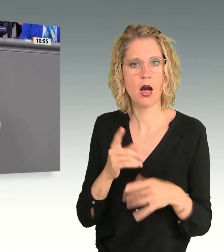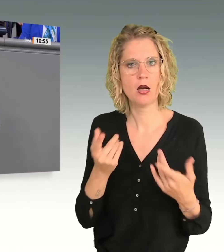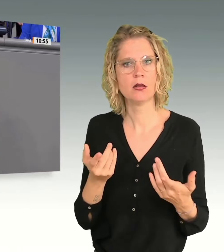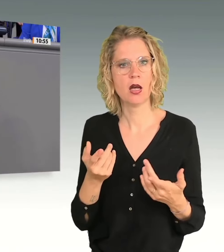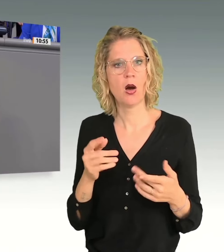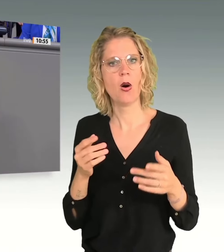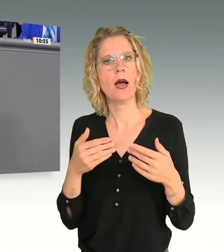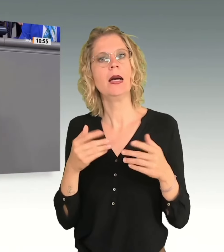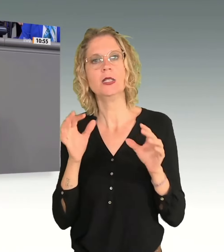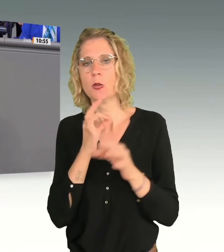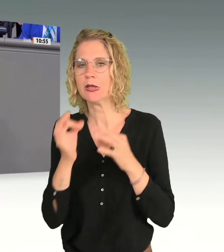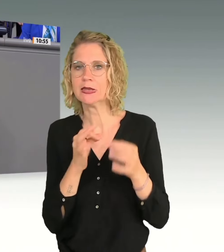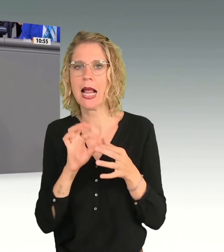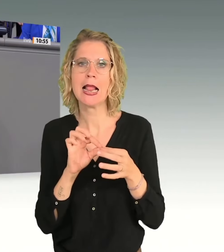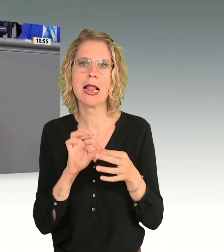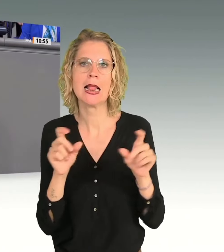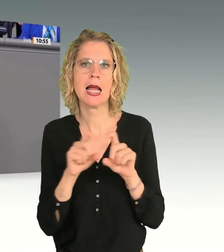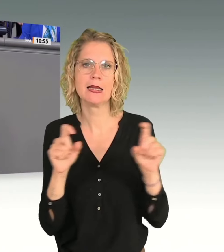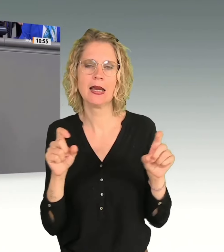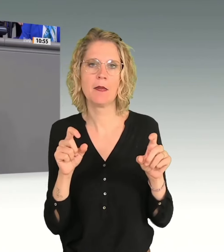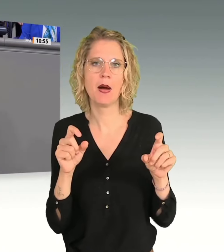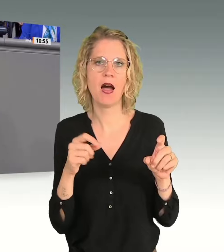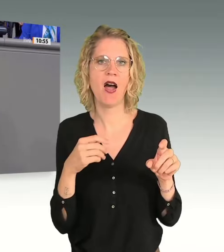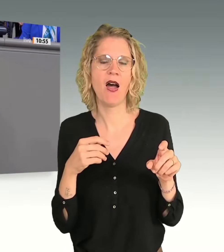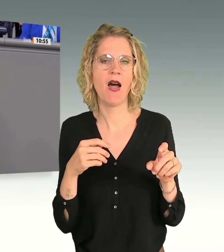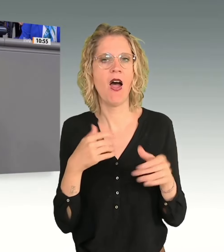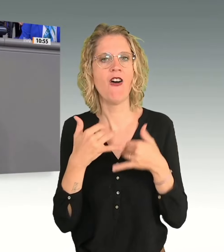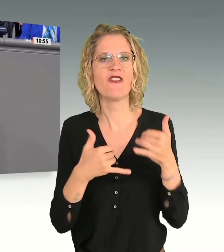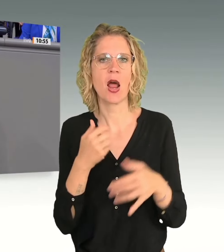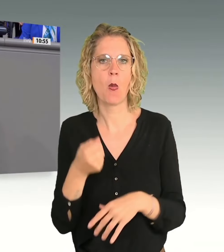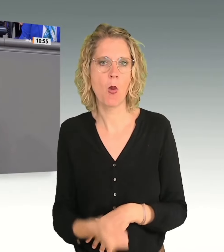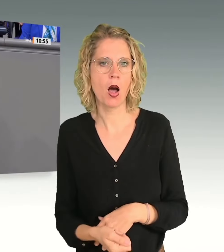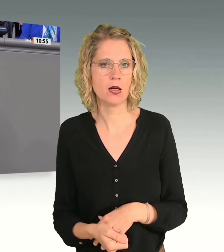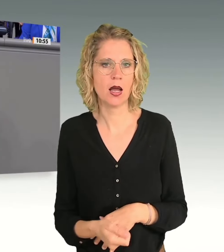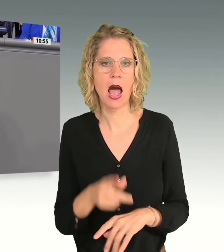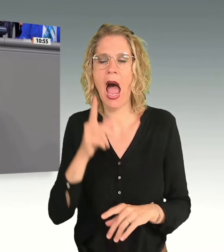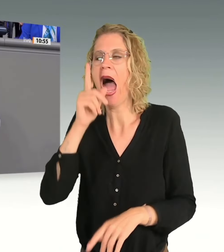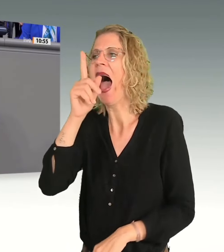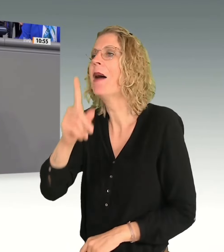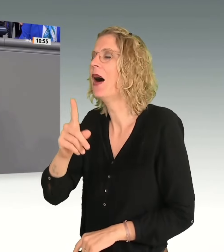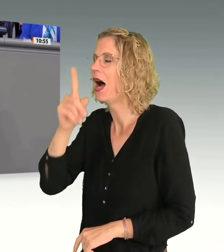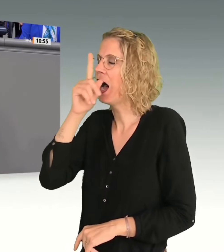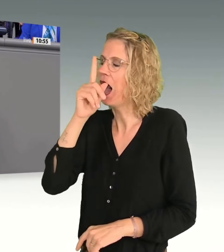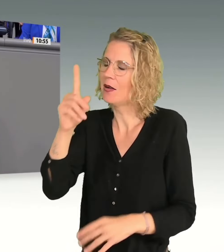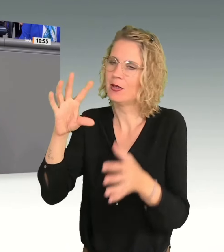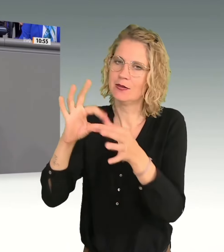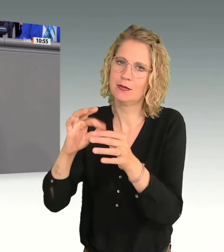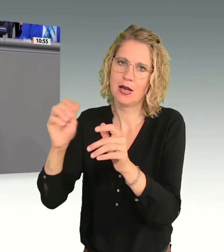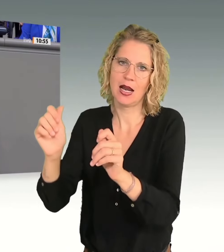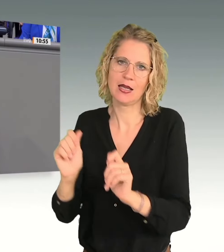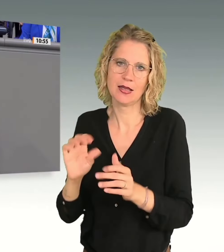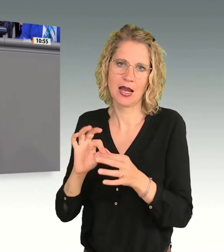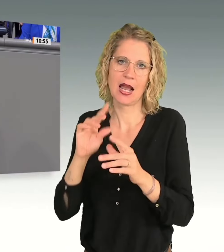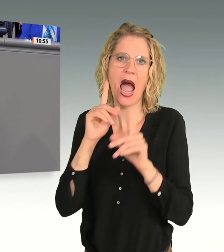Femizid. Aber, und das Aber bezieht sich auf Ihren Antrag, es muss